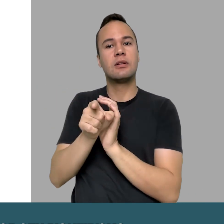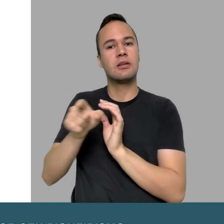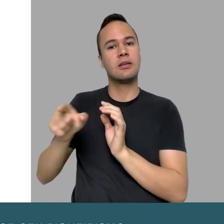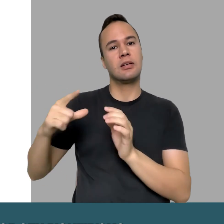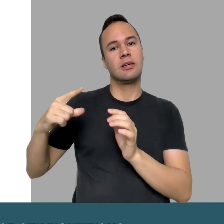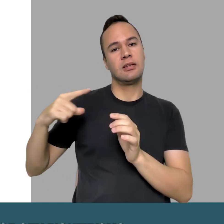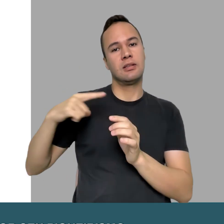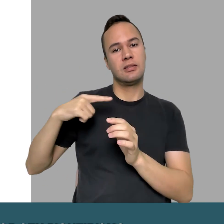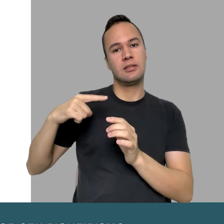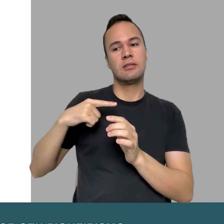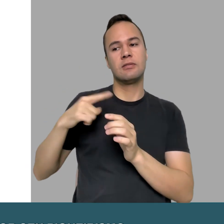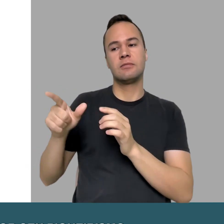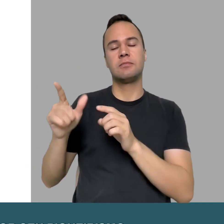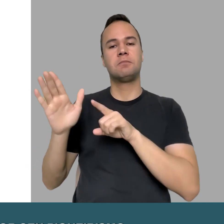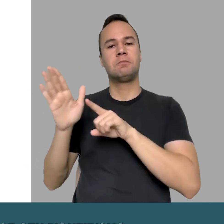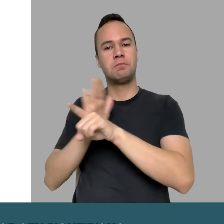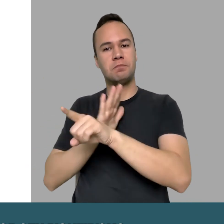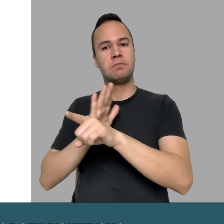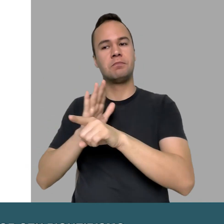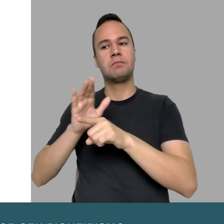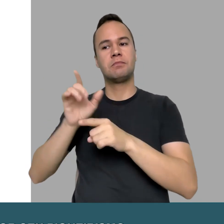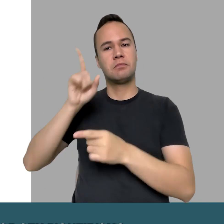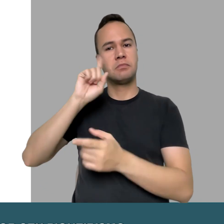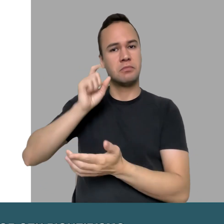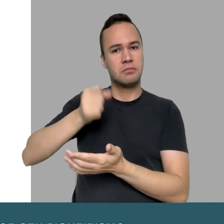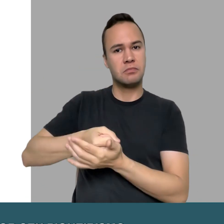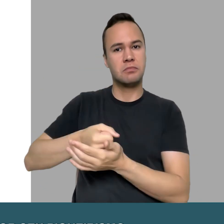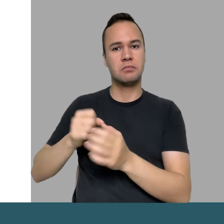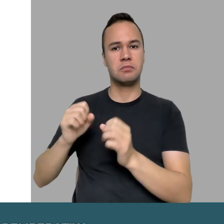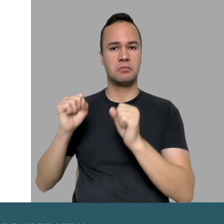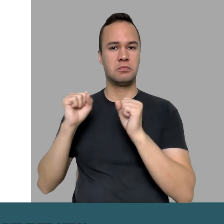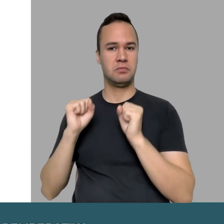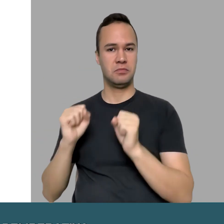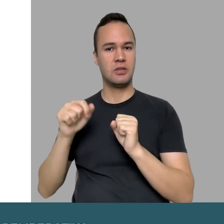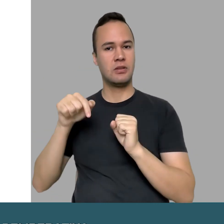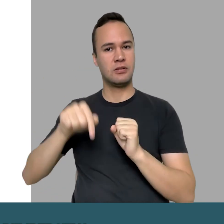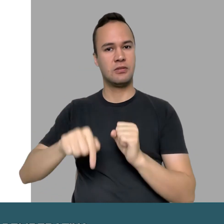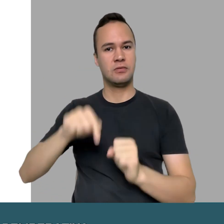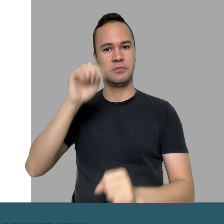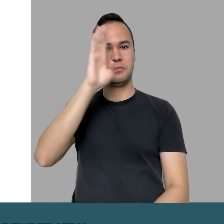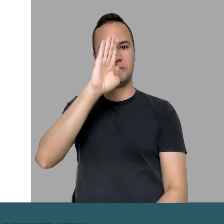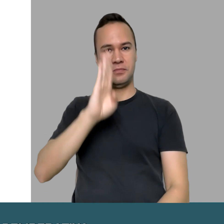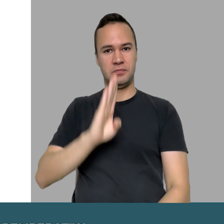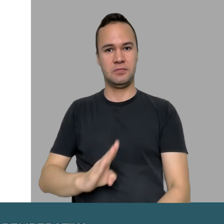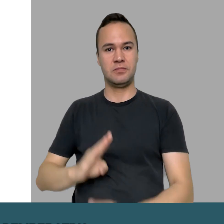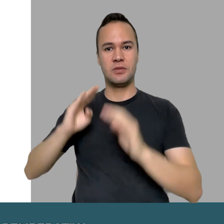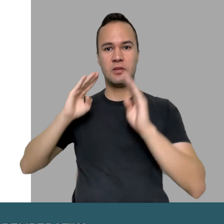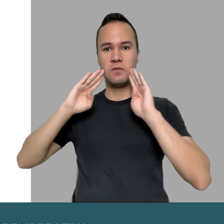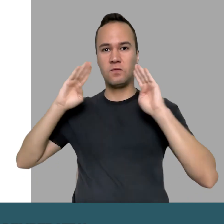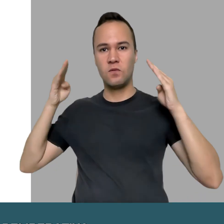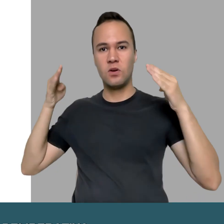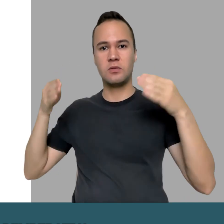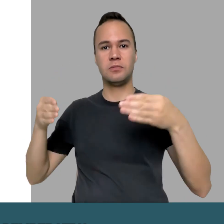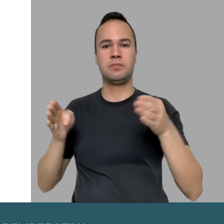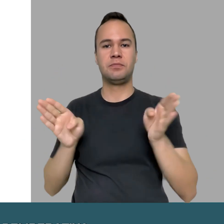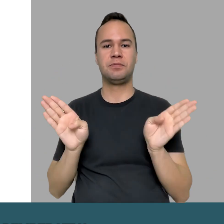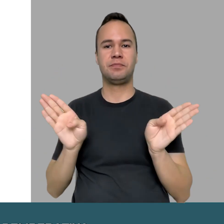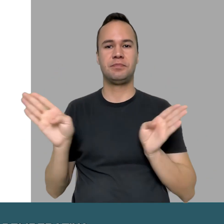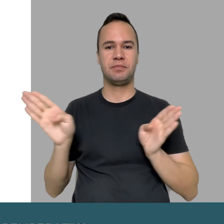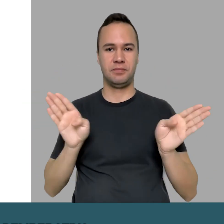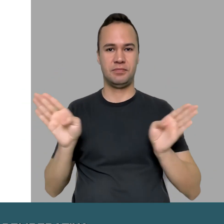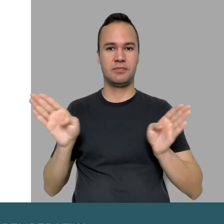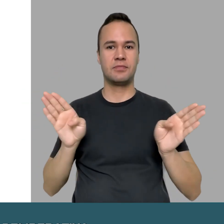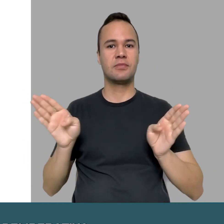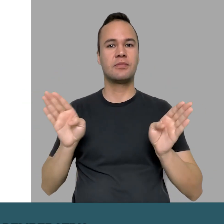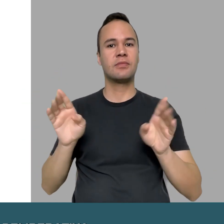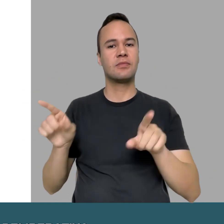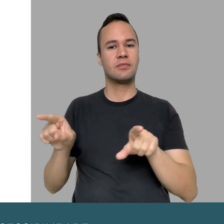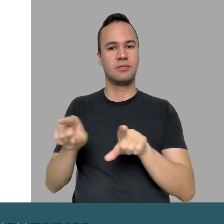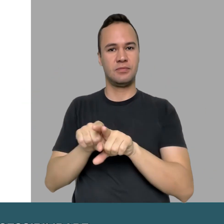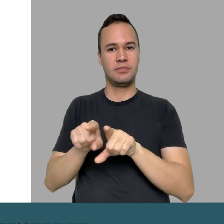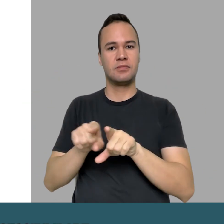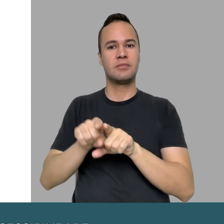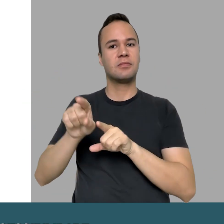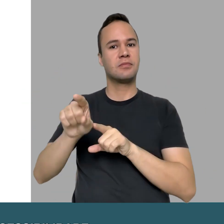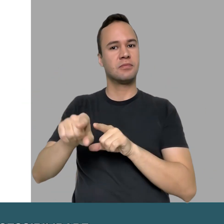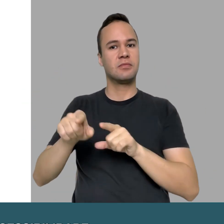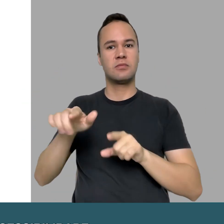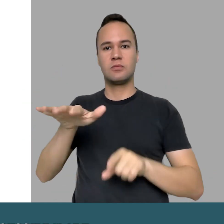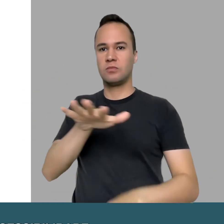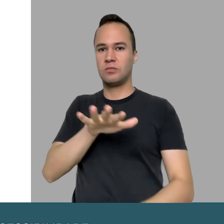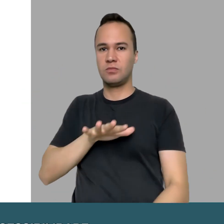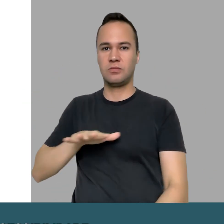que foi o primeiro órgão colegiado com função deliberativa e consultiva do Brasil